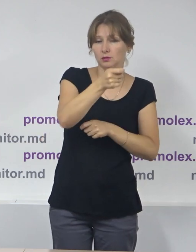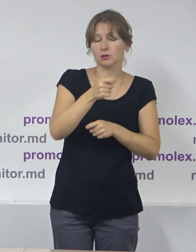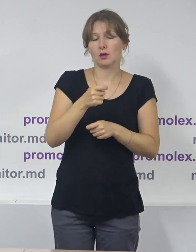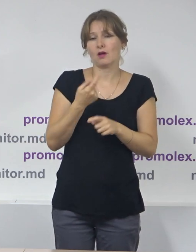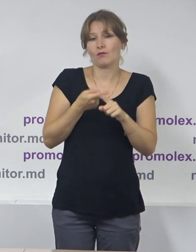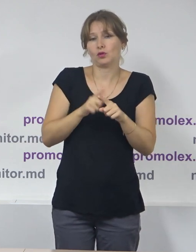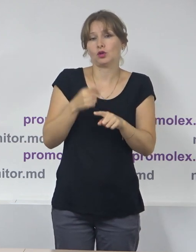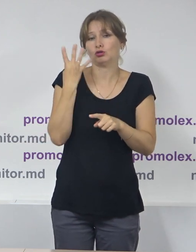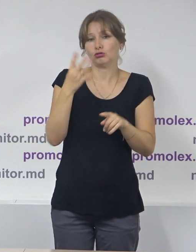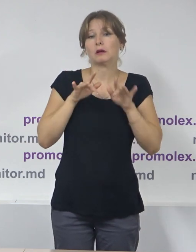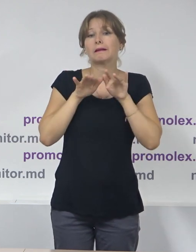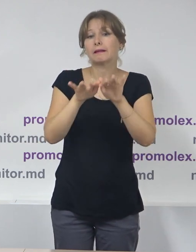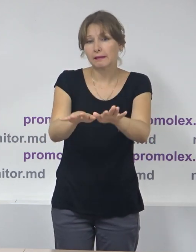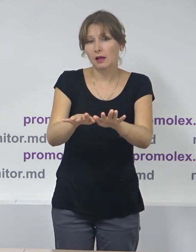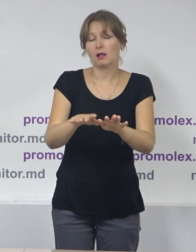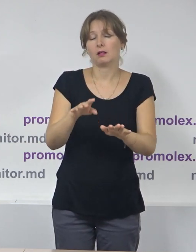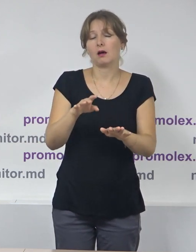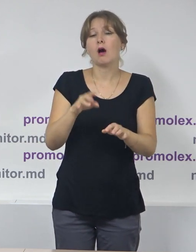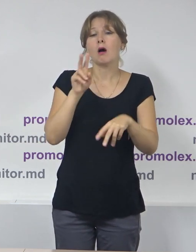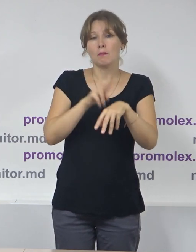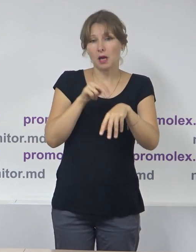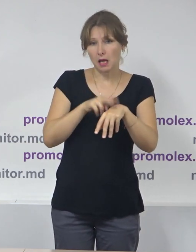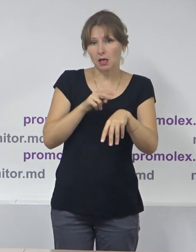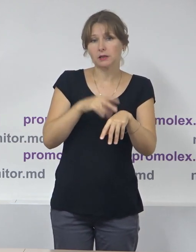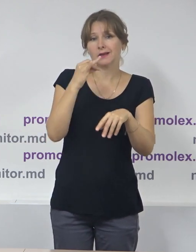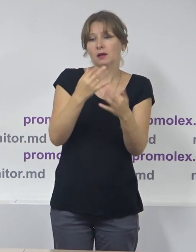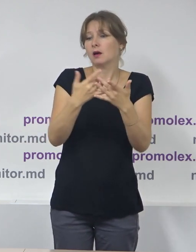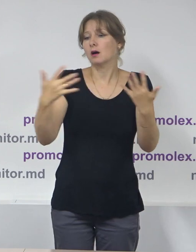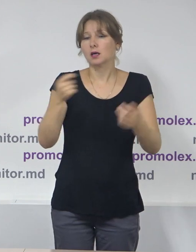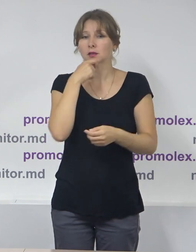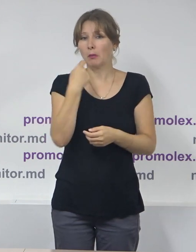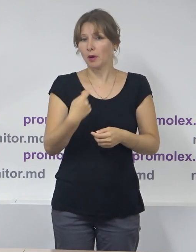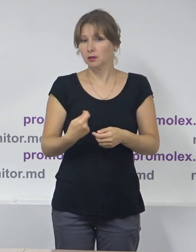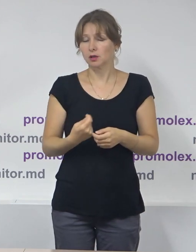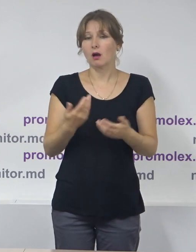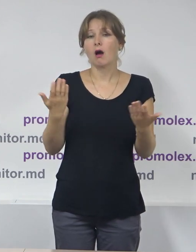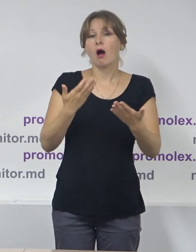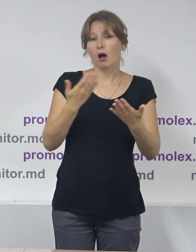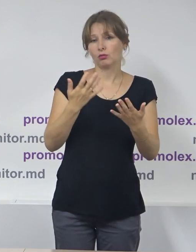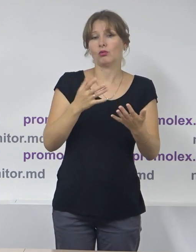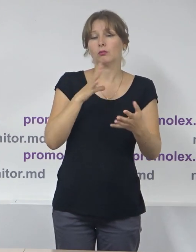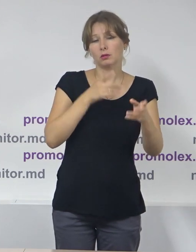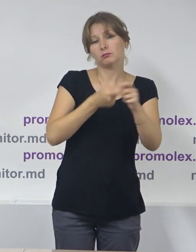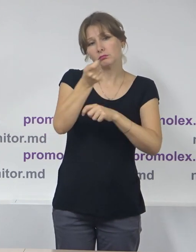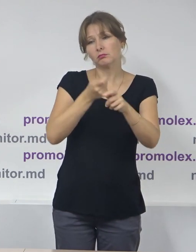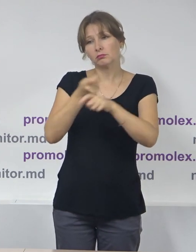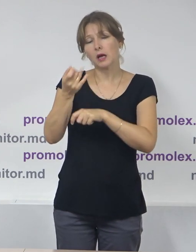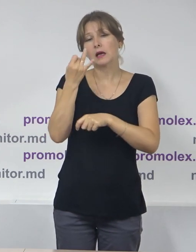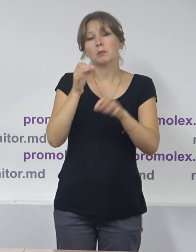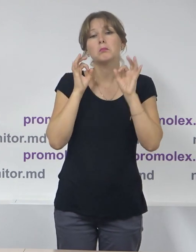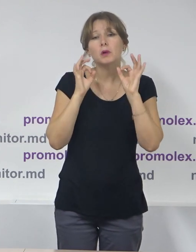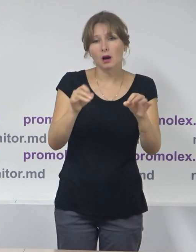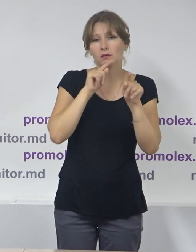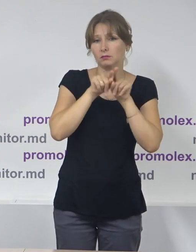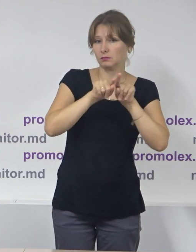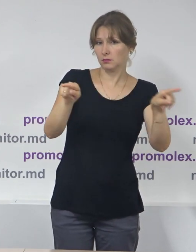Sesizările respective au venit din partea inspectoratelor de poliție, dar și a unor partii de politice, și vizează, în principal, difuzarea și distribuirea materialelor